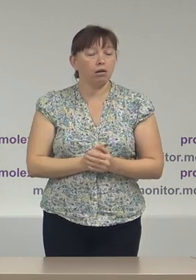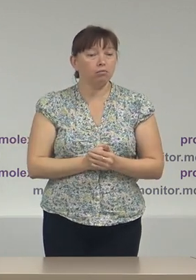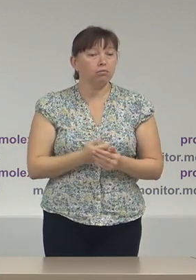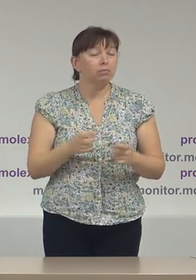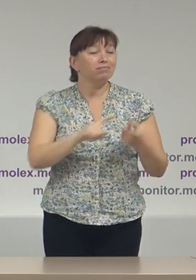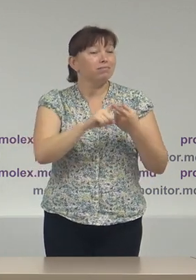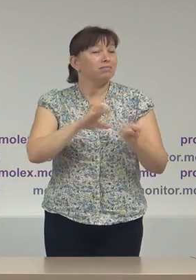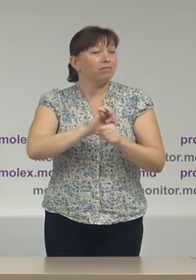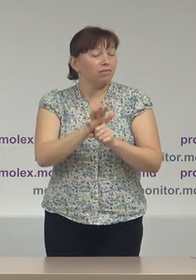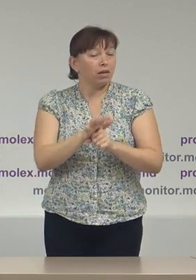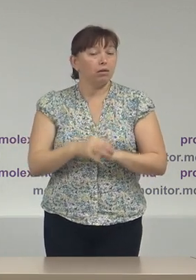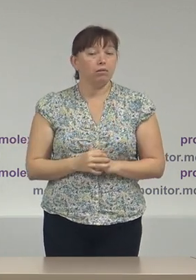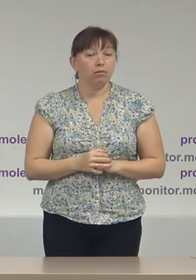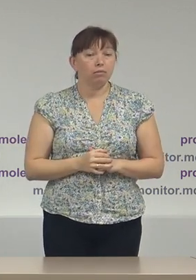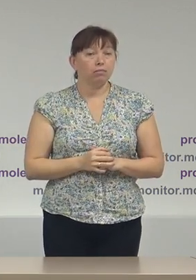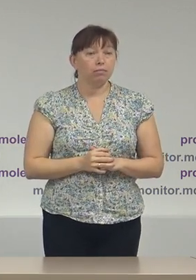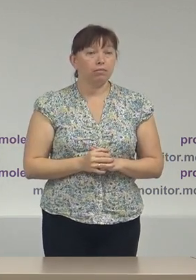aceste cinci locații,